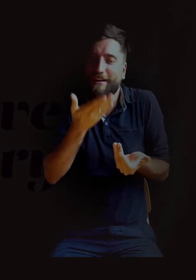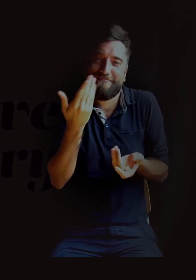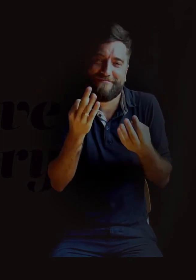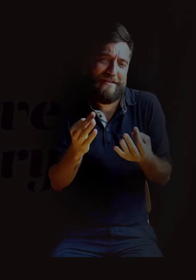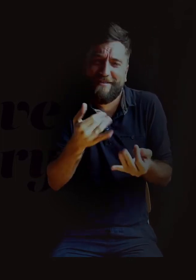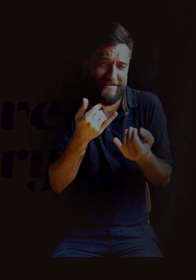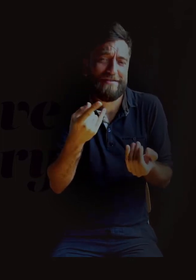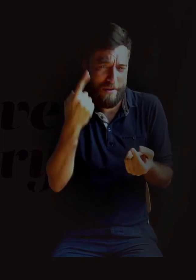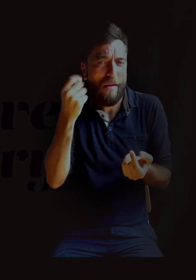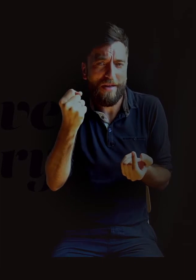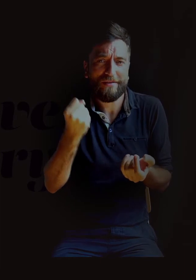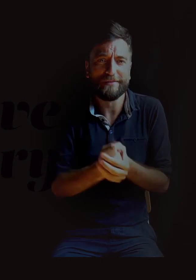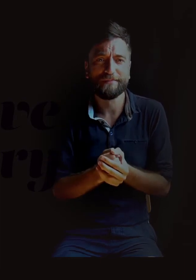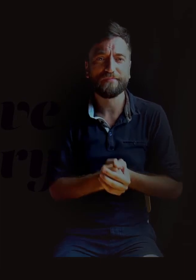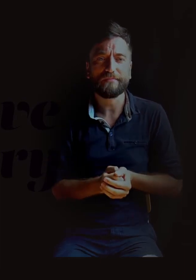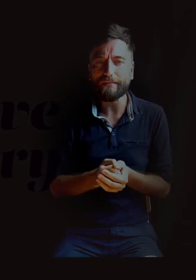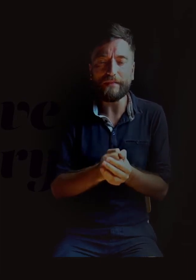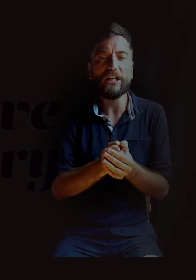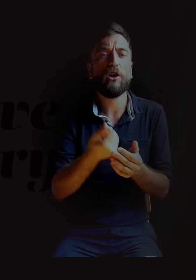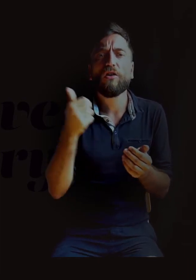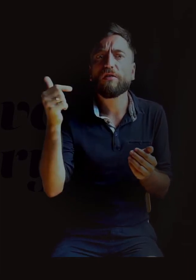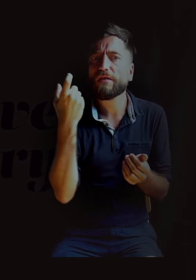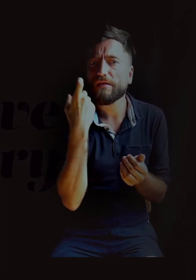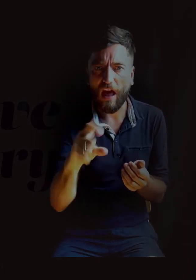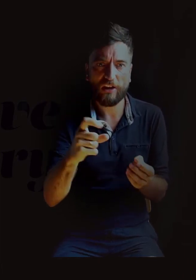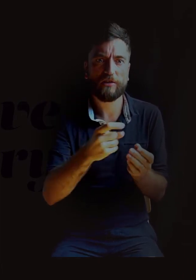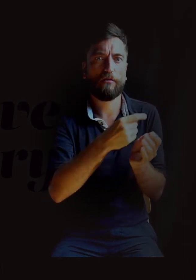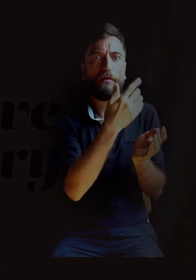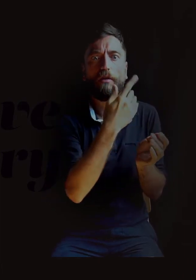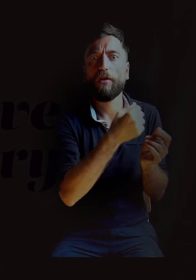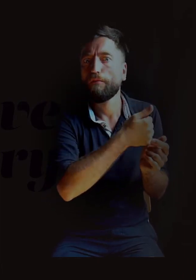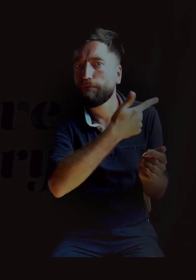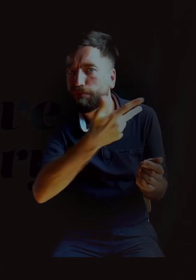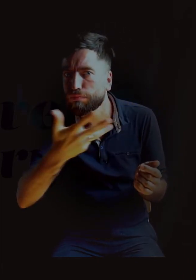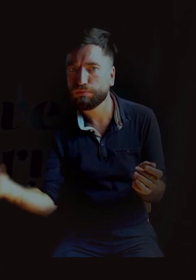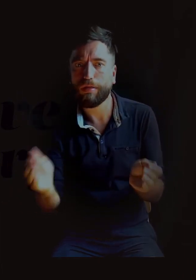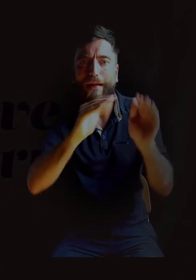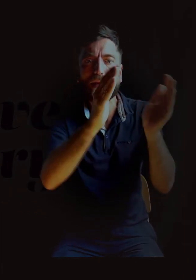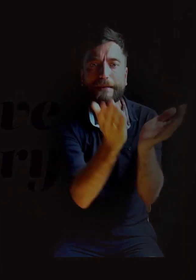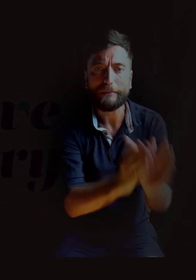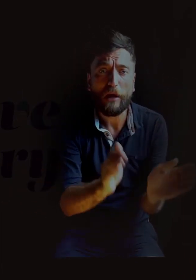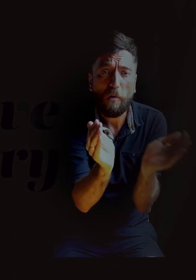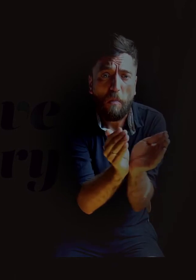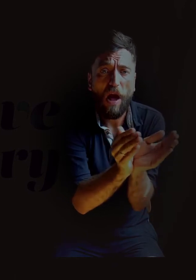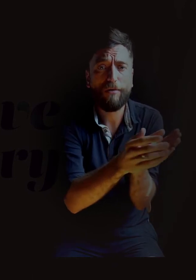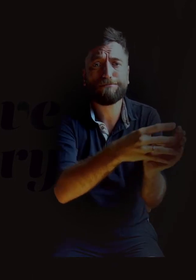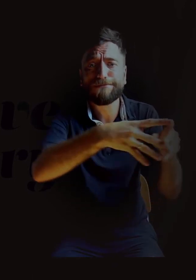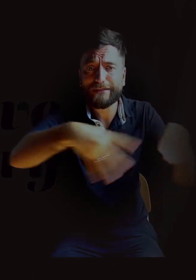ja mam wrażenie, że to były takie miniaturowe, niekończący się rząd, po prostu setek miniaturowych, malusieńkich kibelków poustawianych na